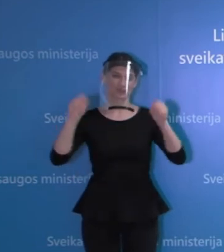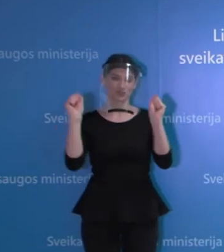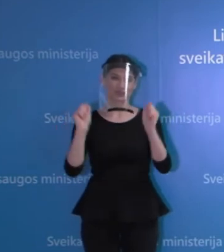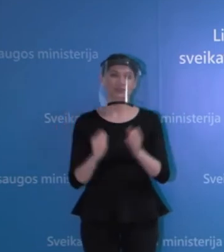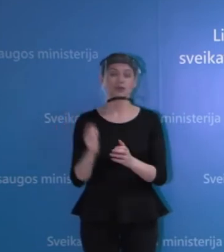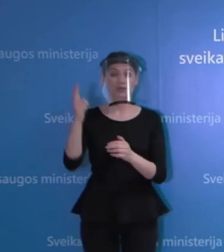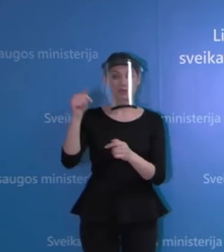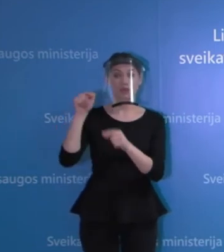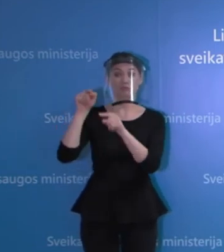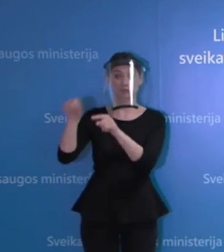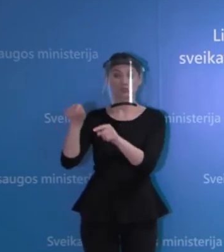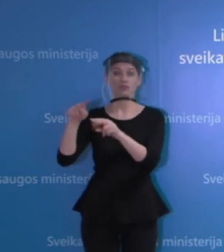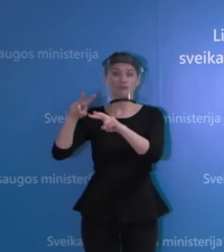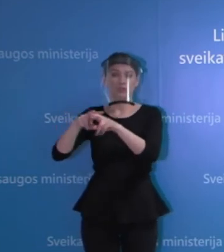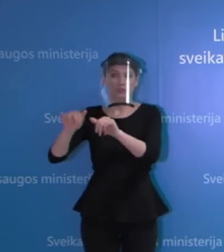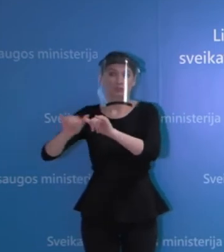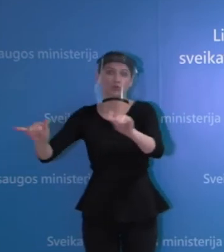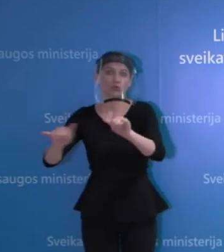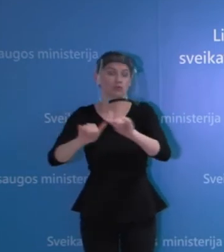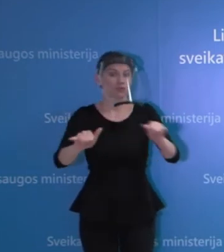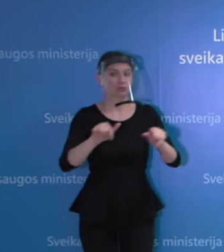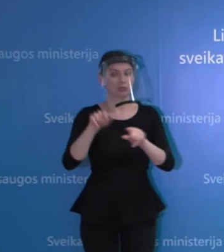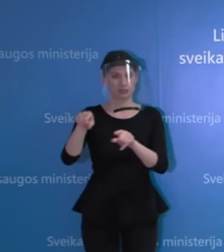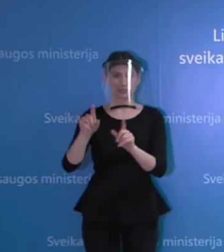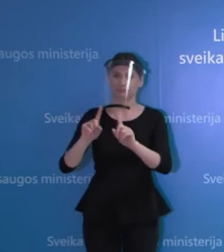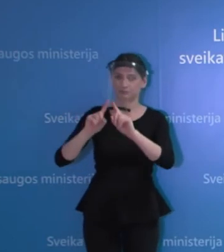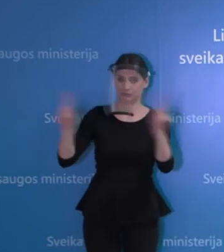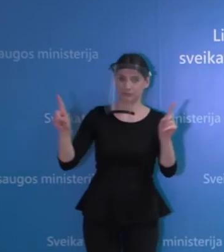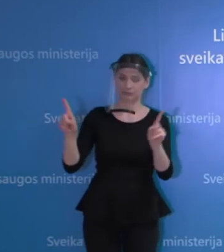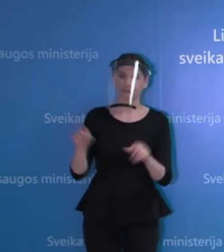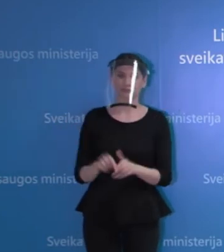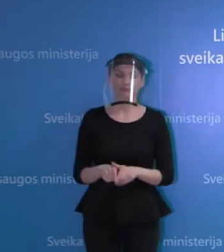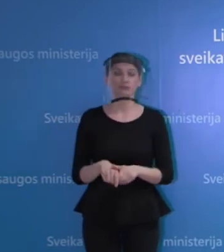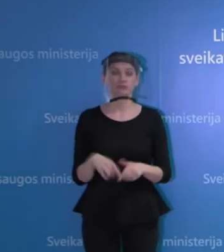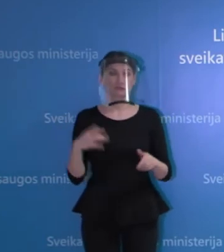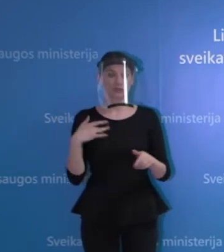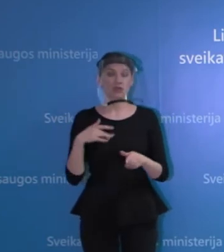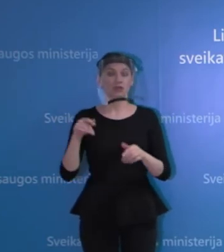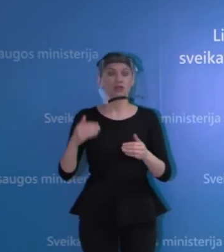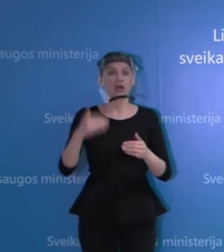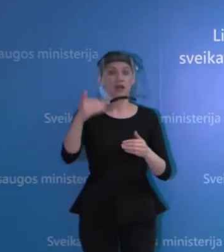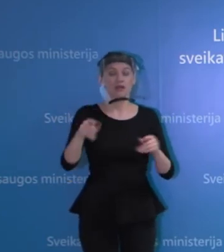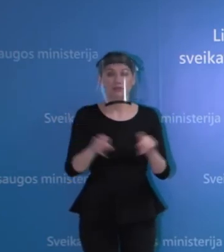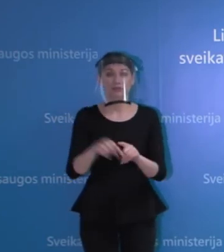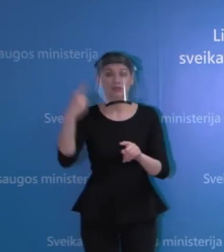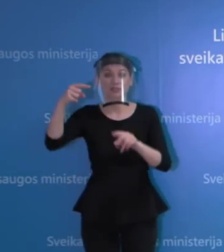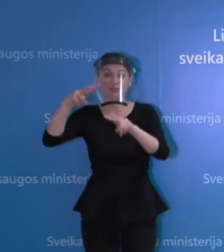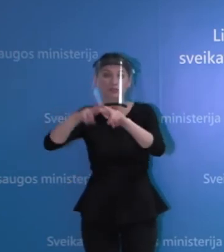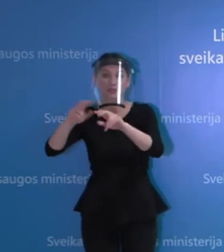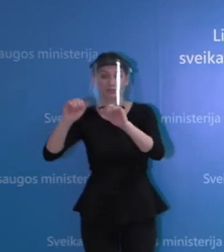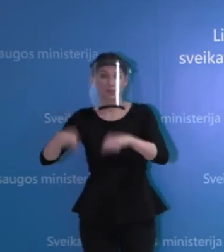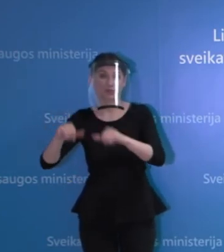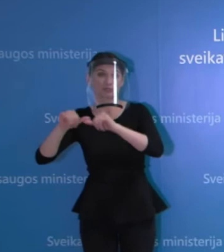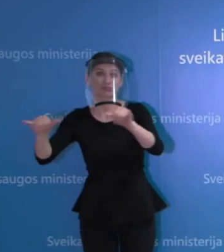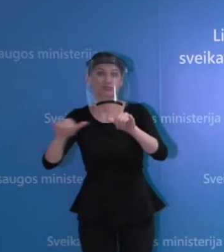apie kuriuos mes jau šiandien ne vieną kartą minėjom ir tikrai, na, netmestina, kad tų žydinių gali atsirasti ir daugiau. Jo labiau,